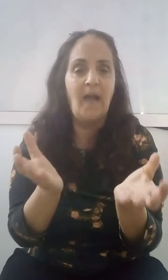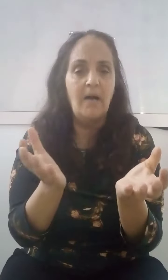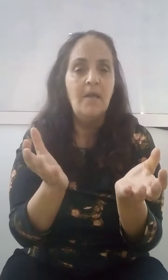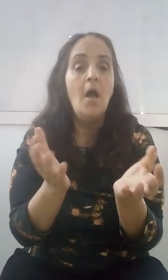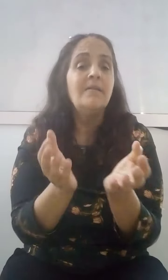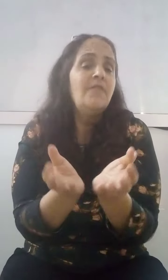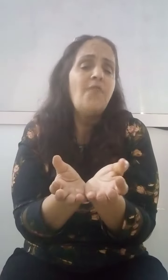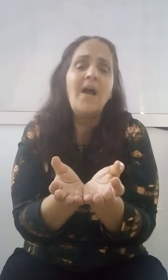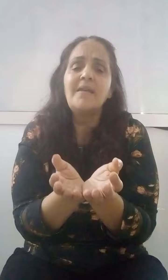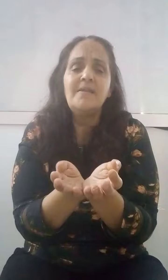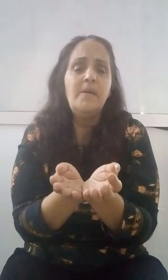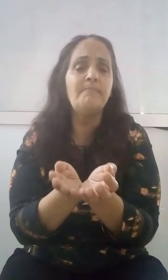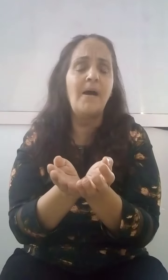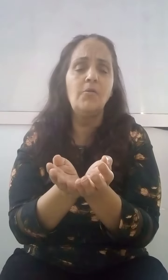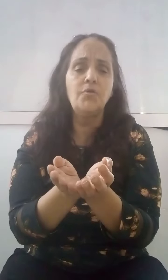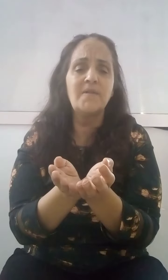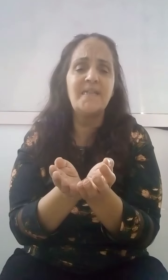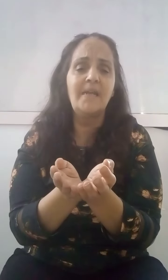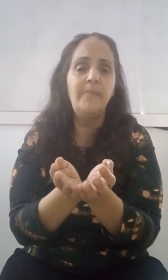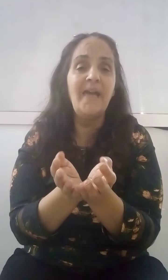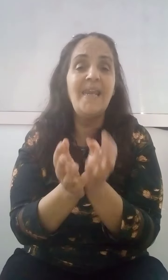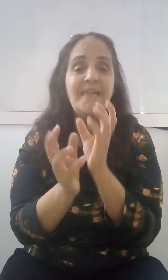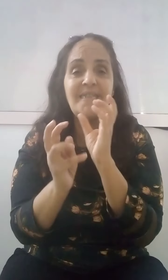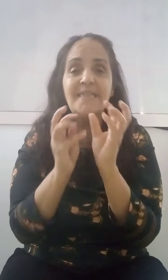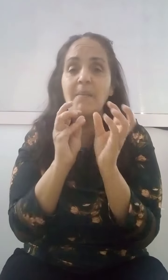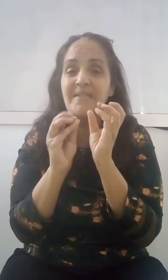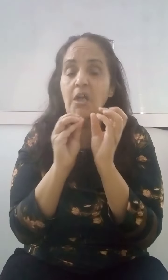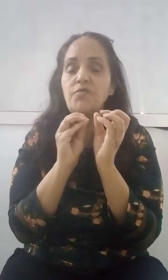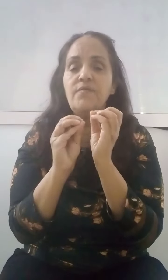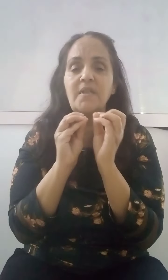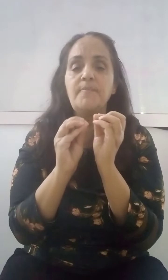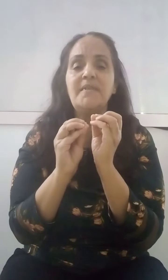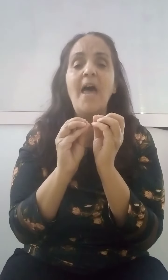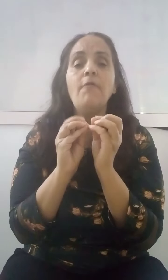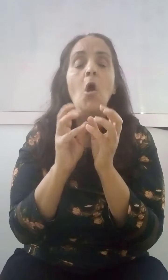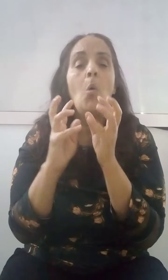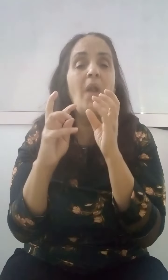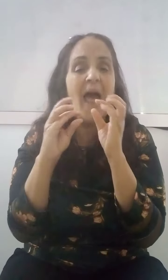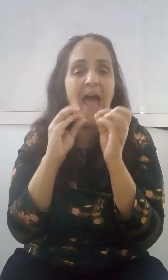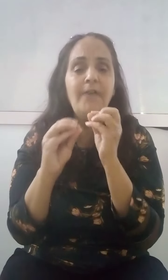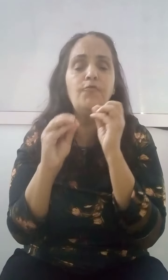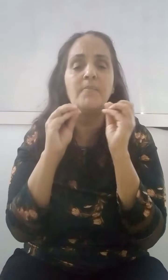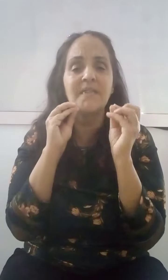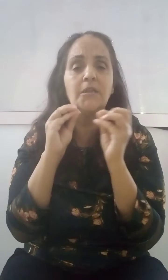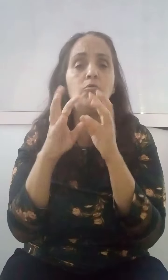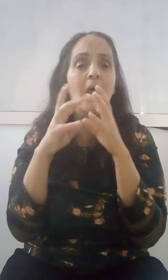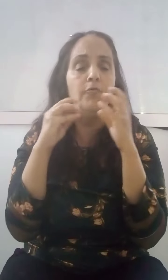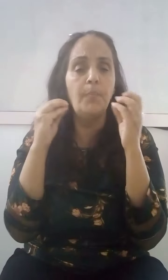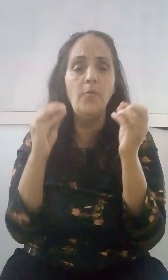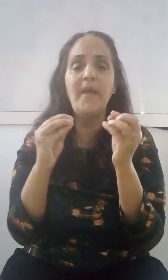أما كنت تم مع خالصار لذا كنت تريد على ايد adelante على هت pumpkin